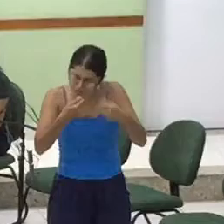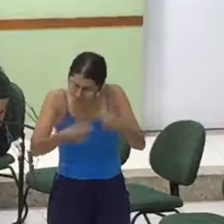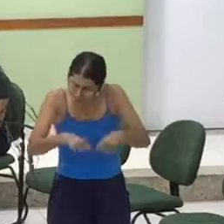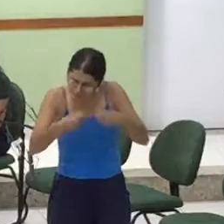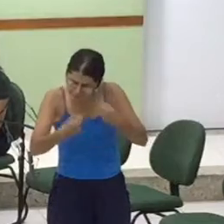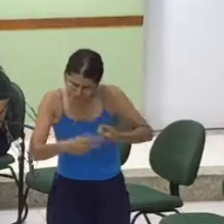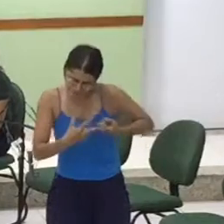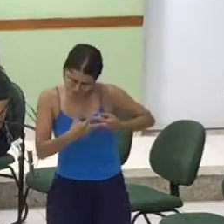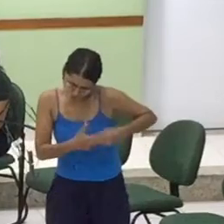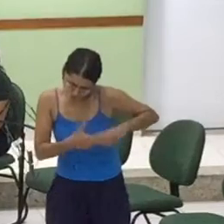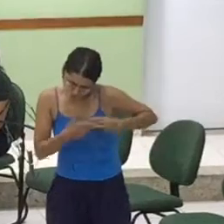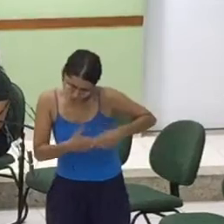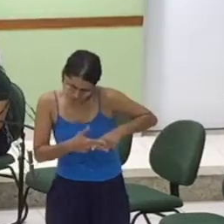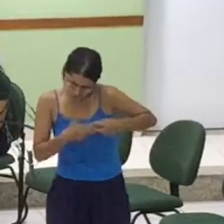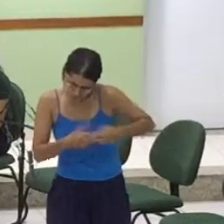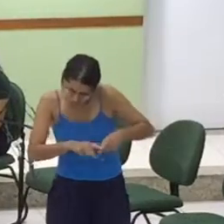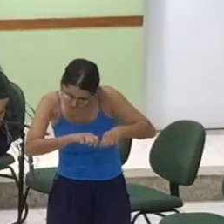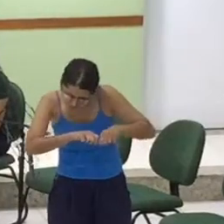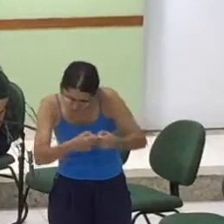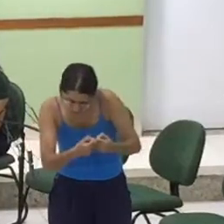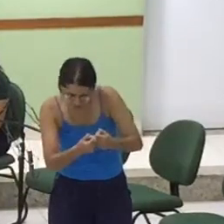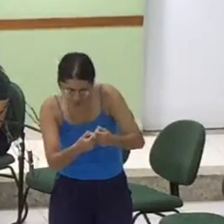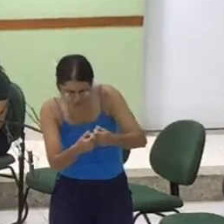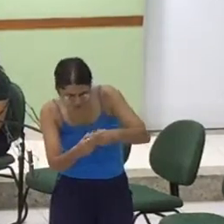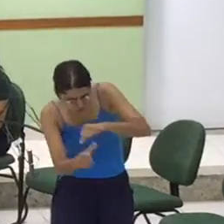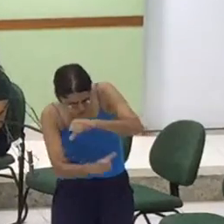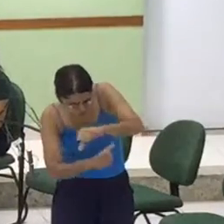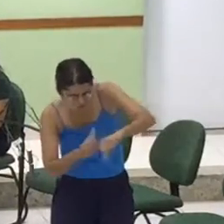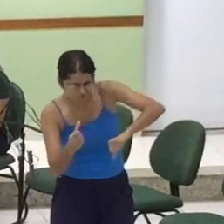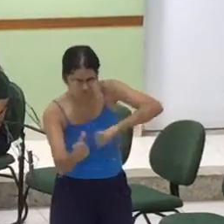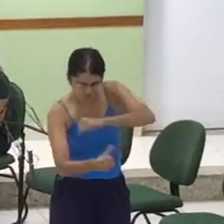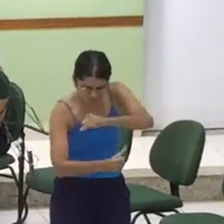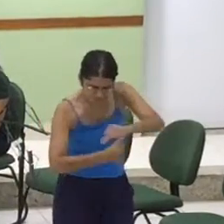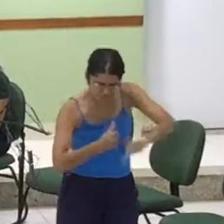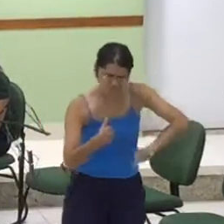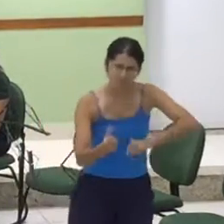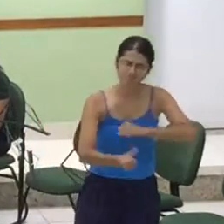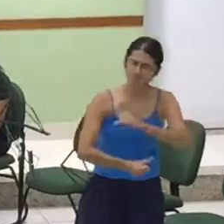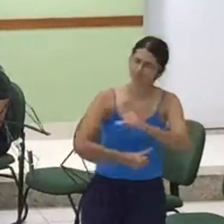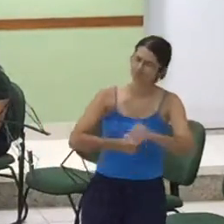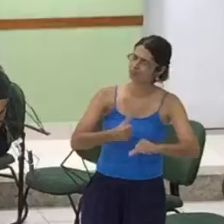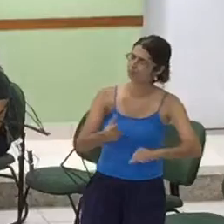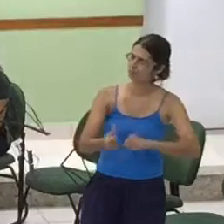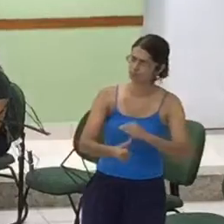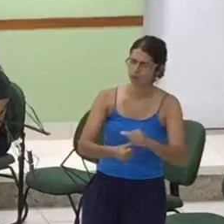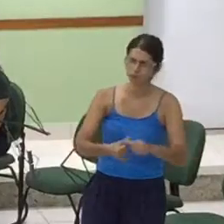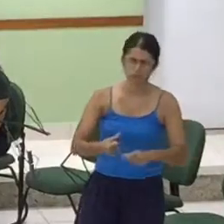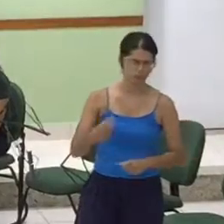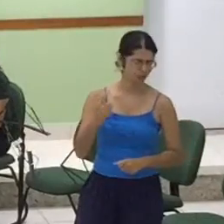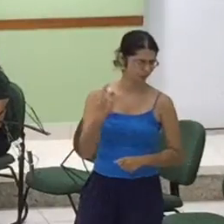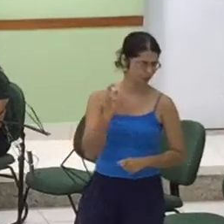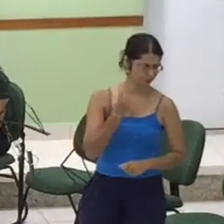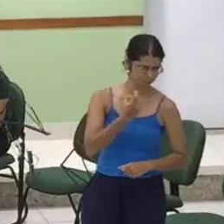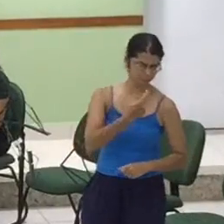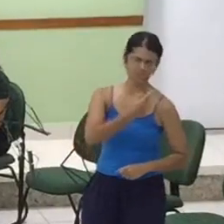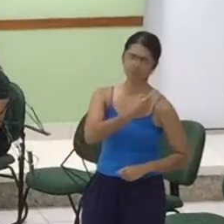E o perfume tem que ser Totalmente derramado